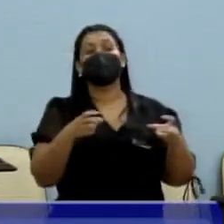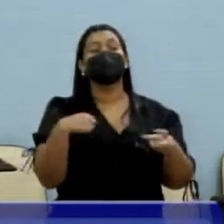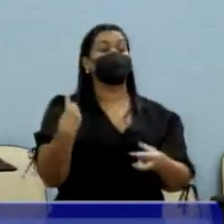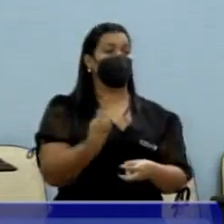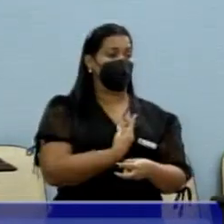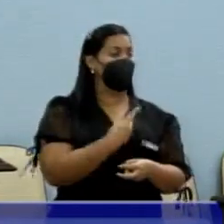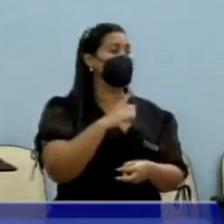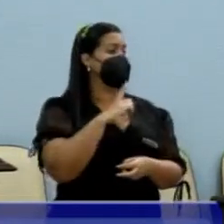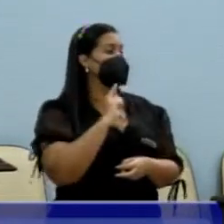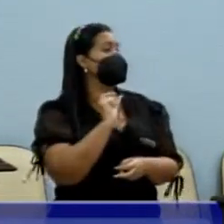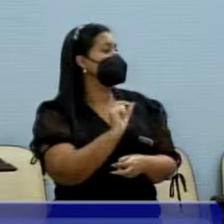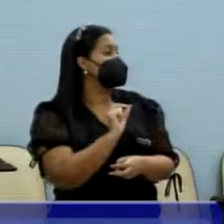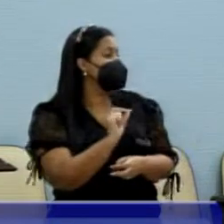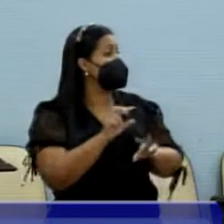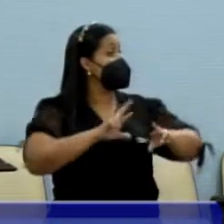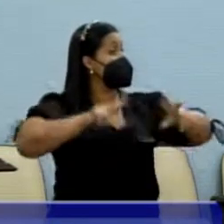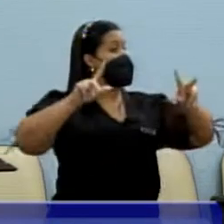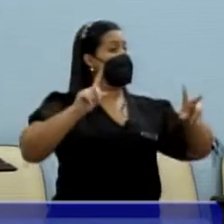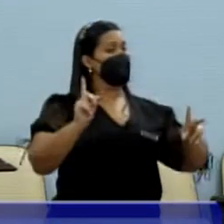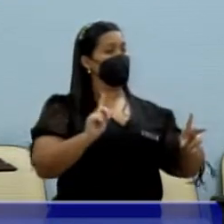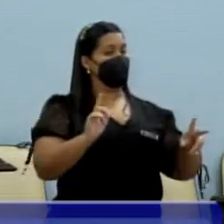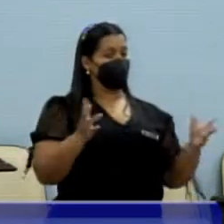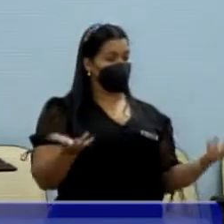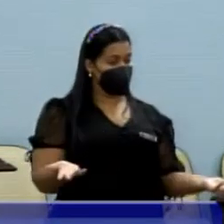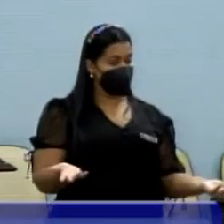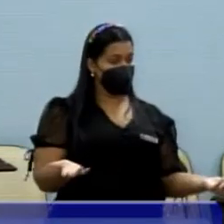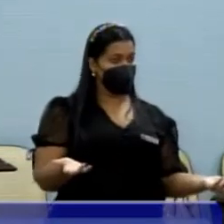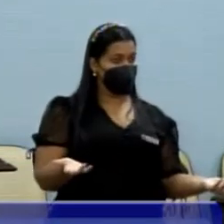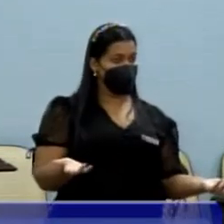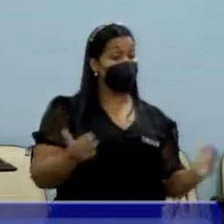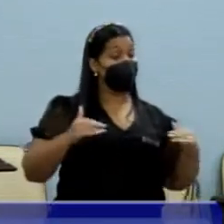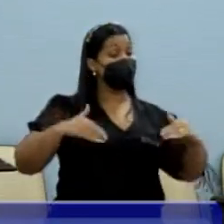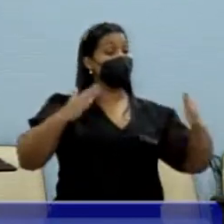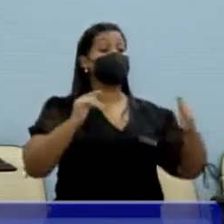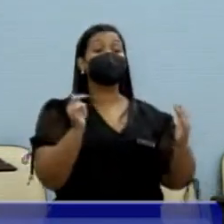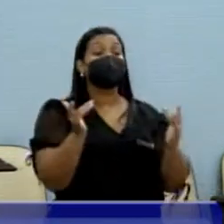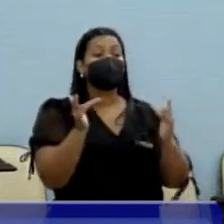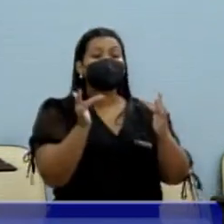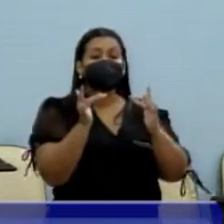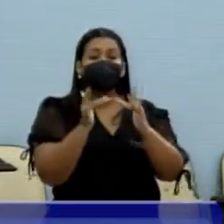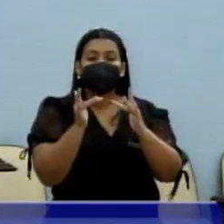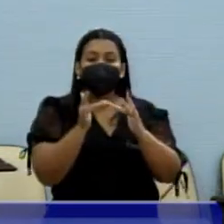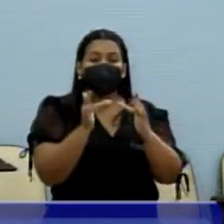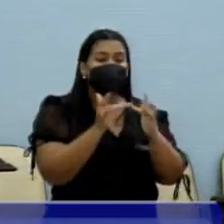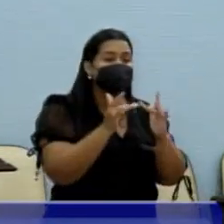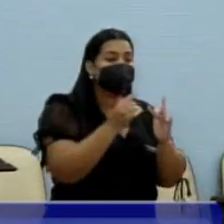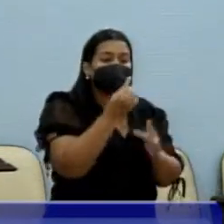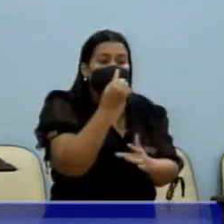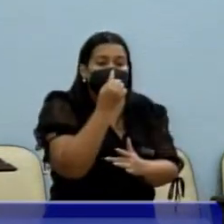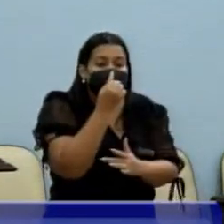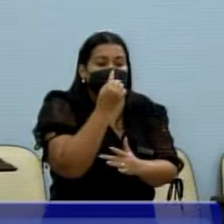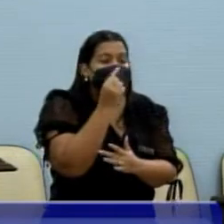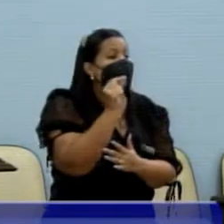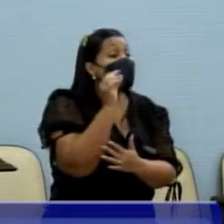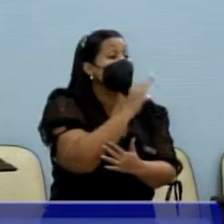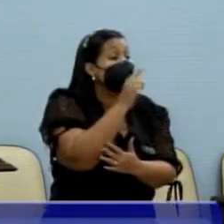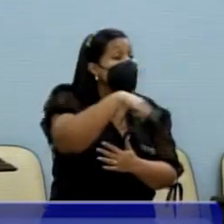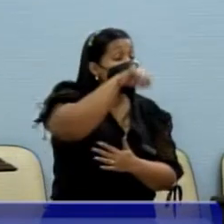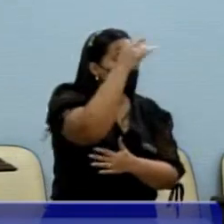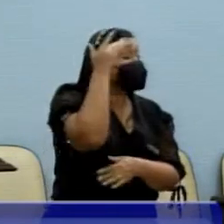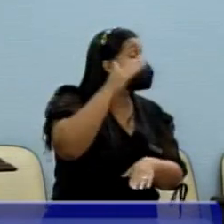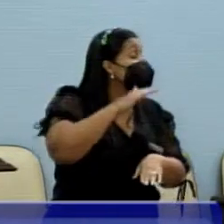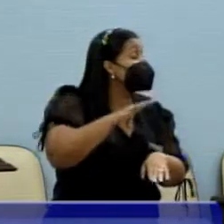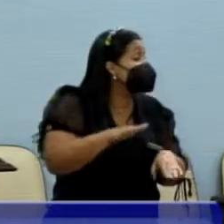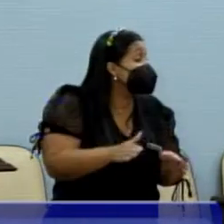menos diferenças e mais afinidades no que diz respeito à urgência das pessoas mais